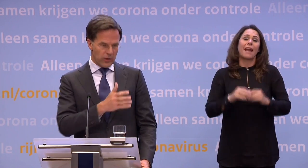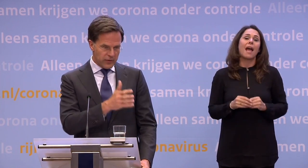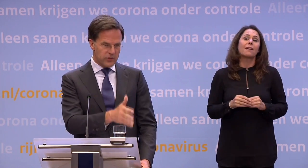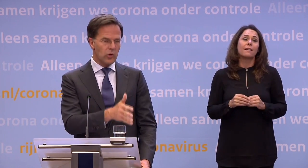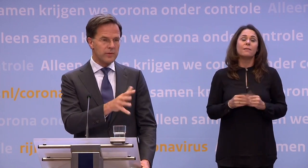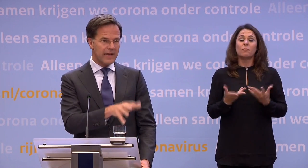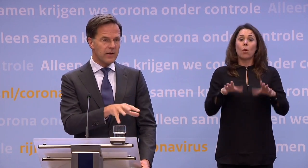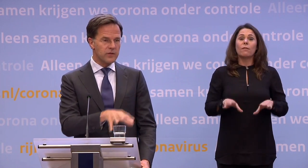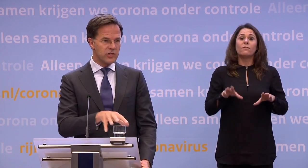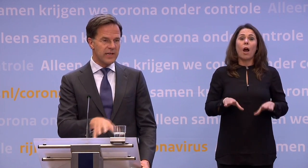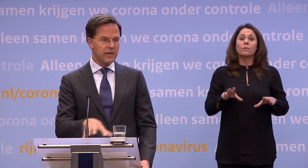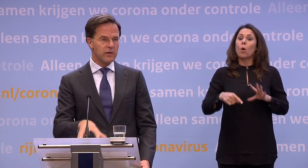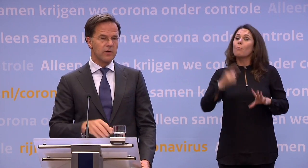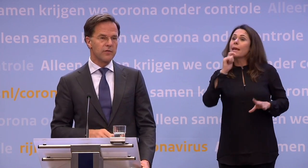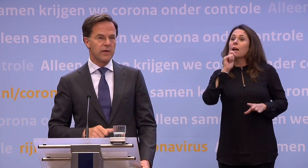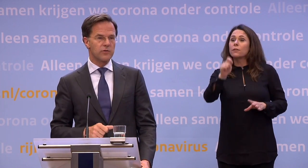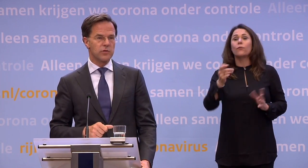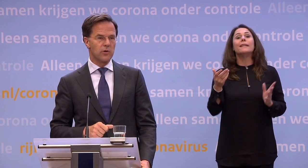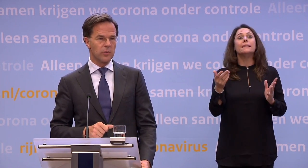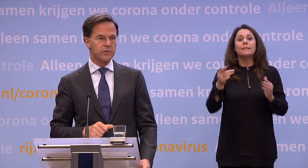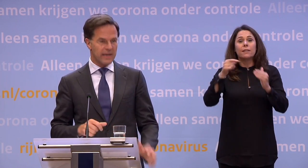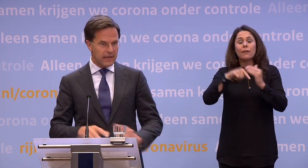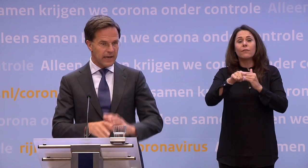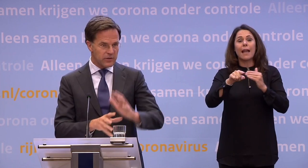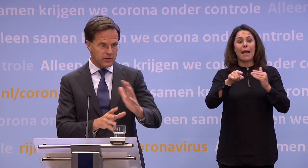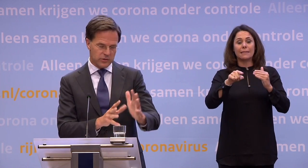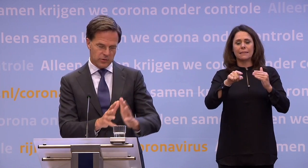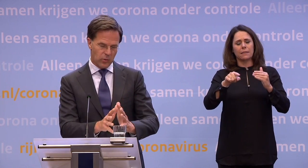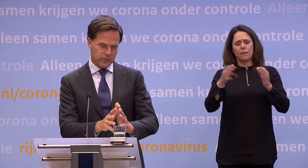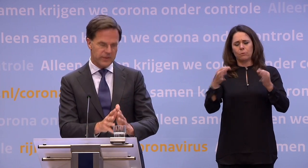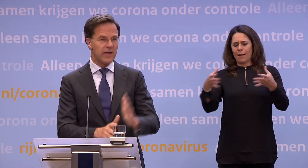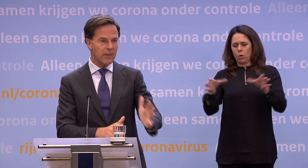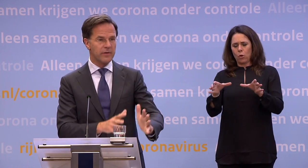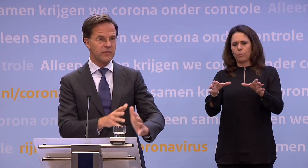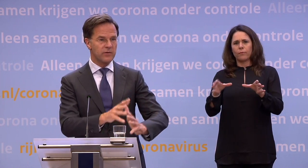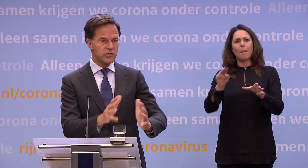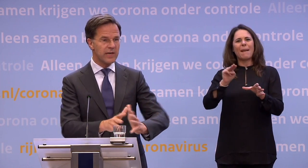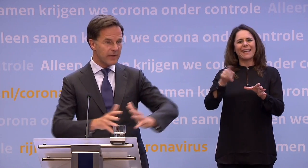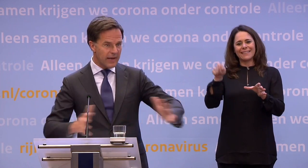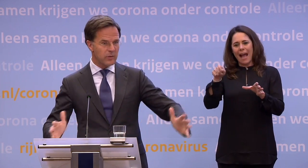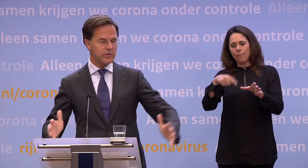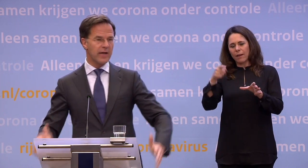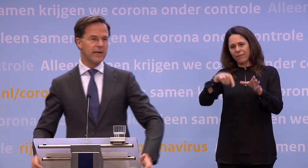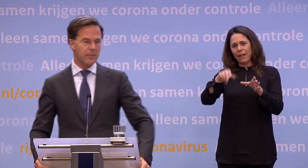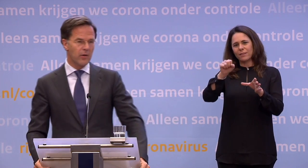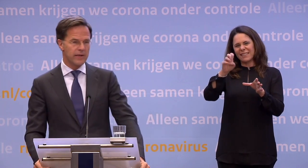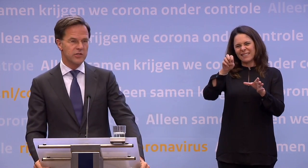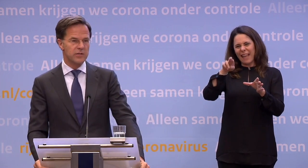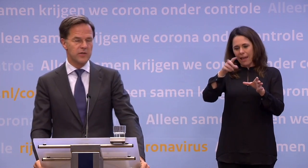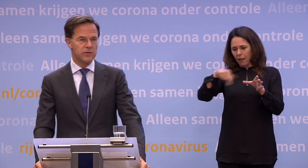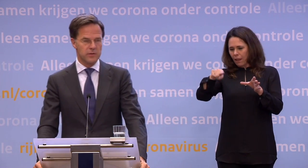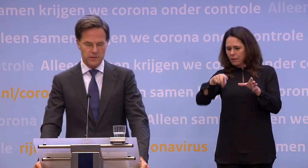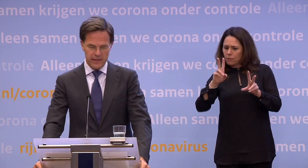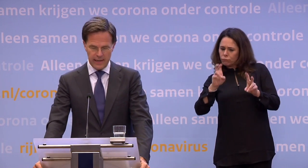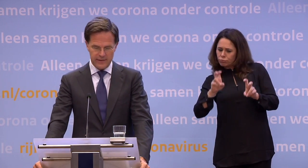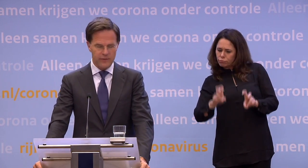...we zijn ook aan het wachten op nadere advisering vanuit een club die naar kijkt. Dat is de groep van Mariette Hamer, vanuit de SER met een aantal partijen. Die hebben al eerst